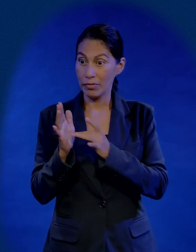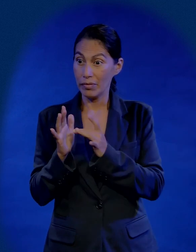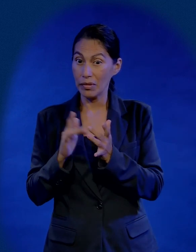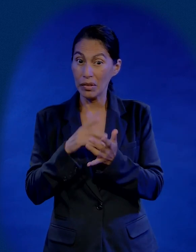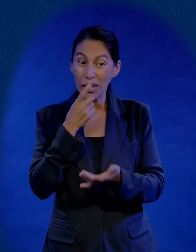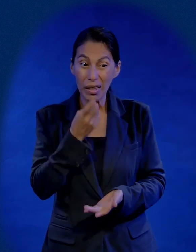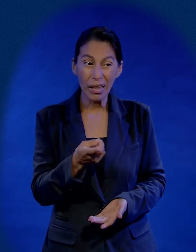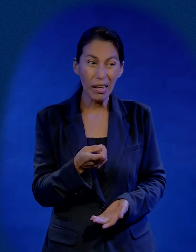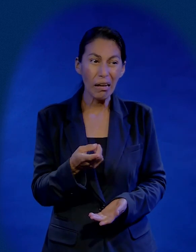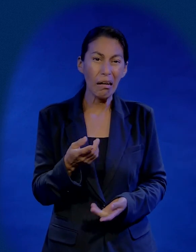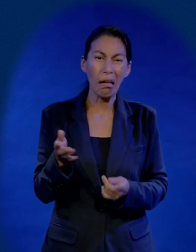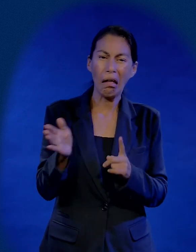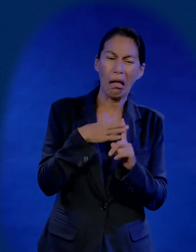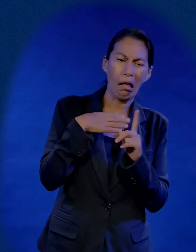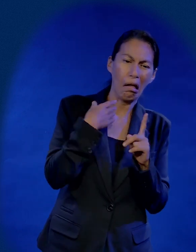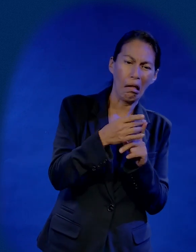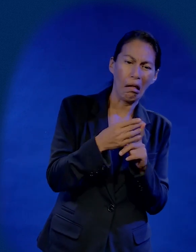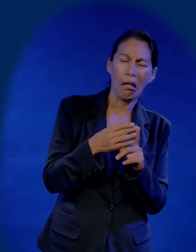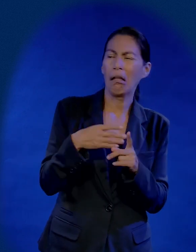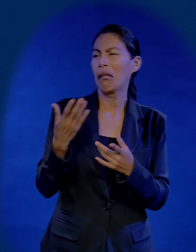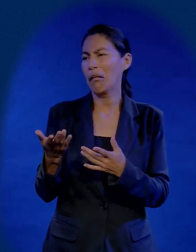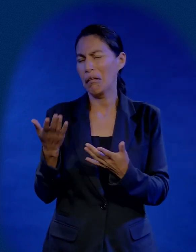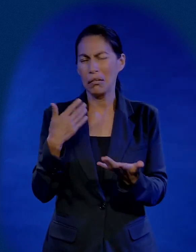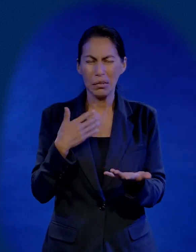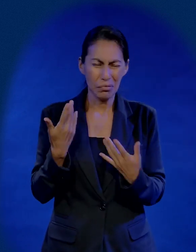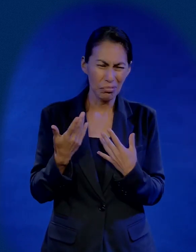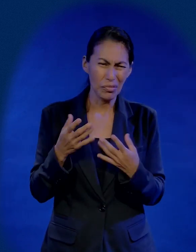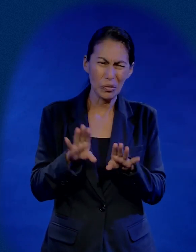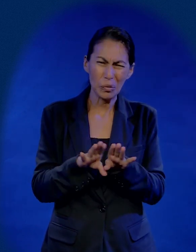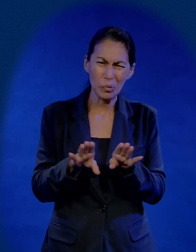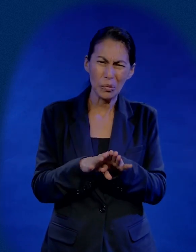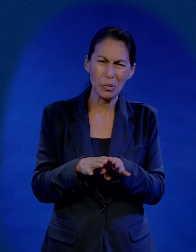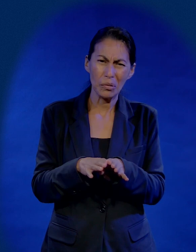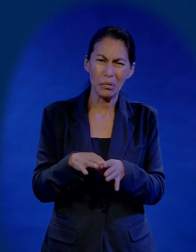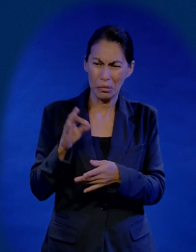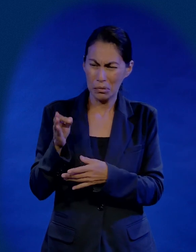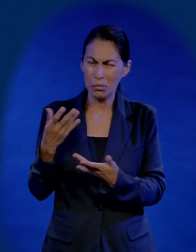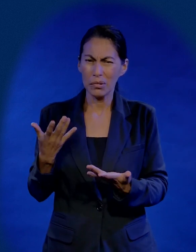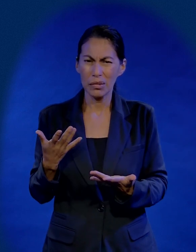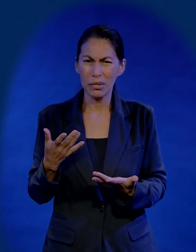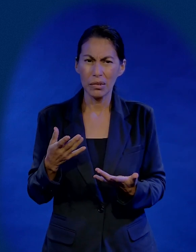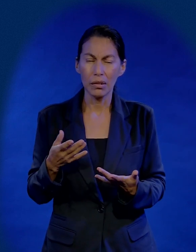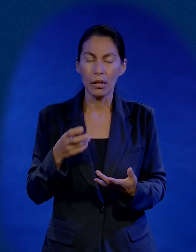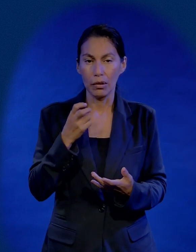peguenme aquí, le doy acá. ¡No! ¡No! Judas se desesperaba. Entonces Judas hizo un plan.